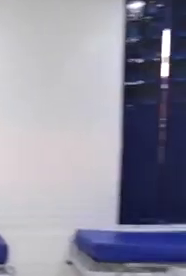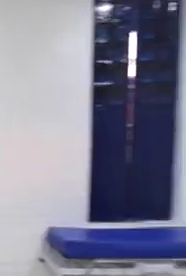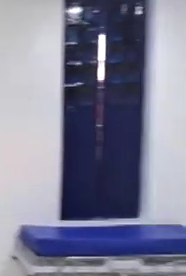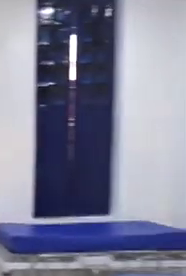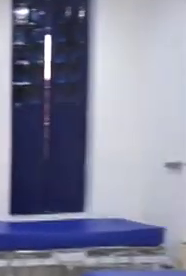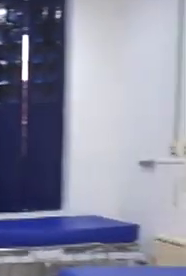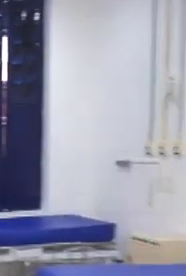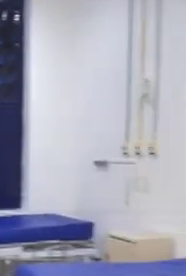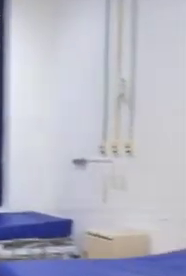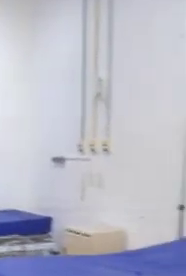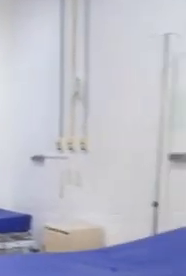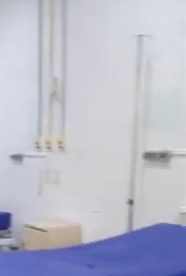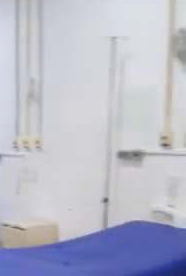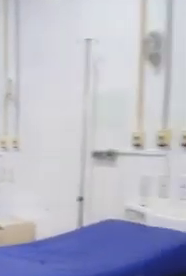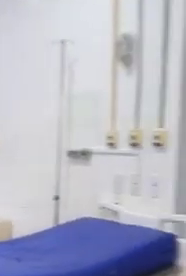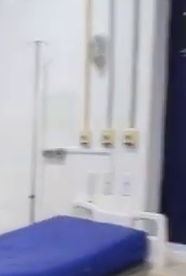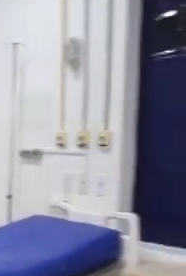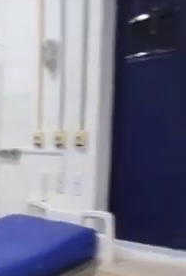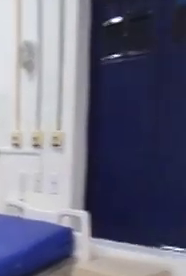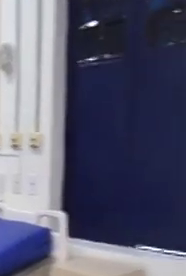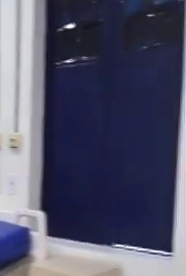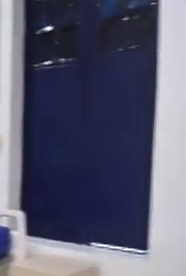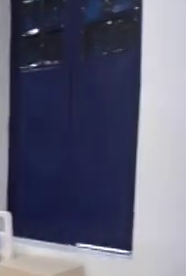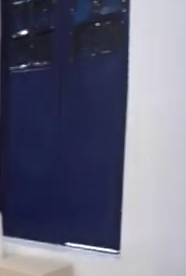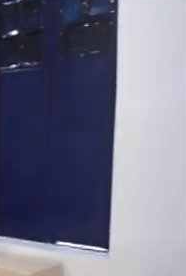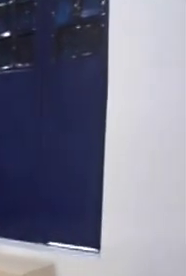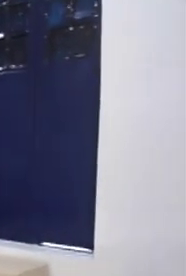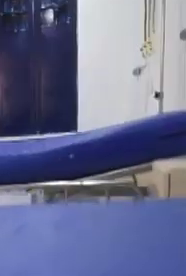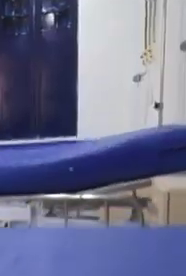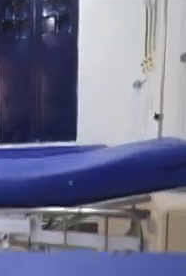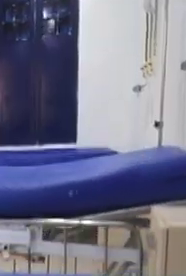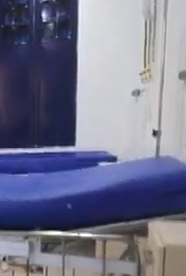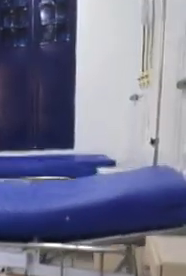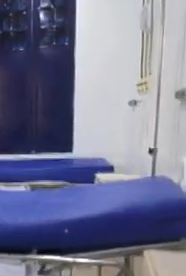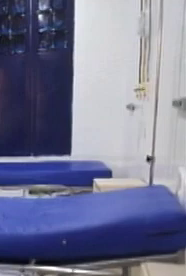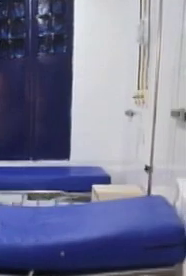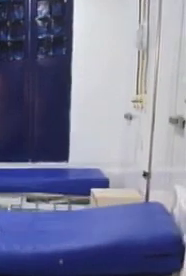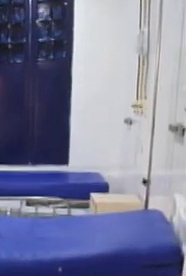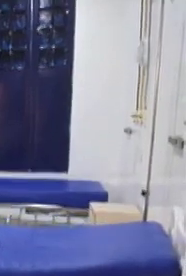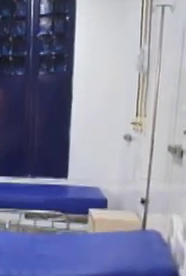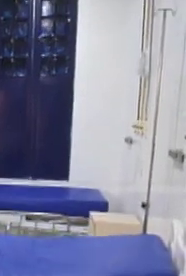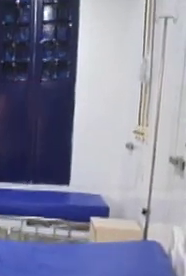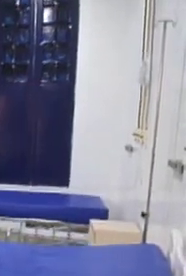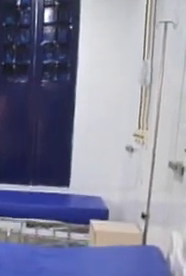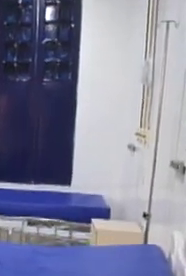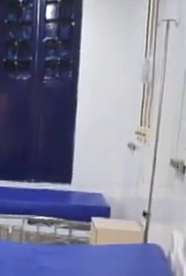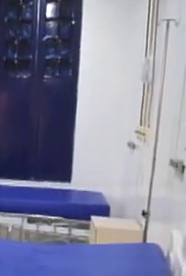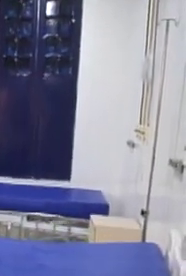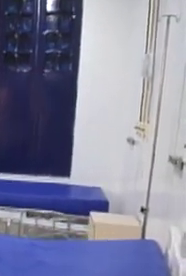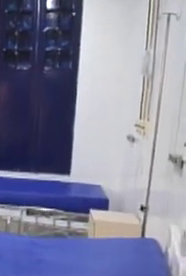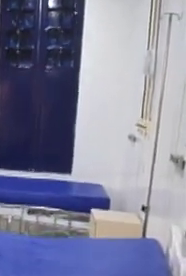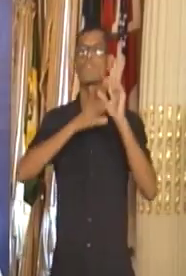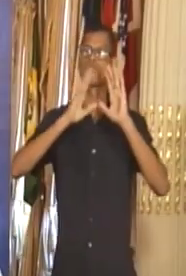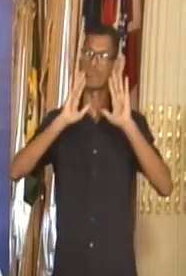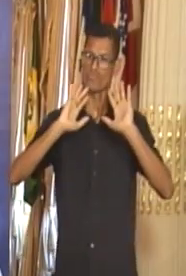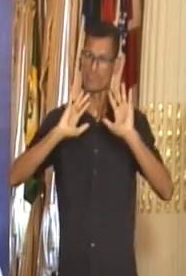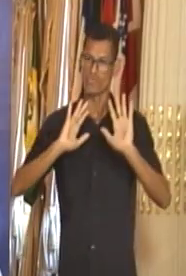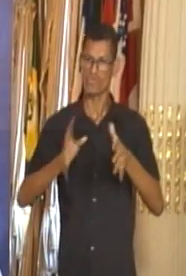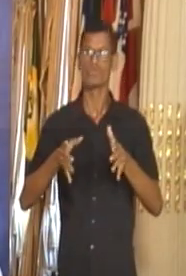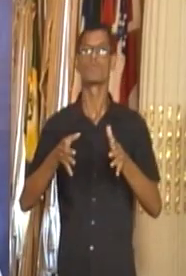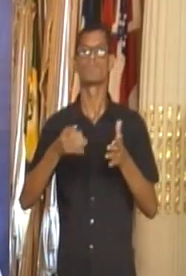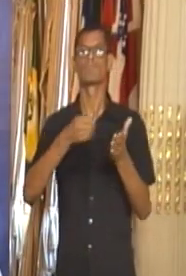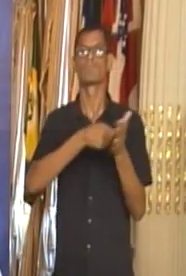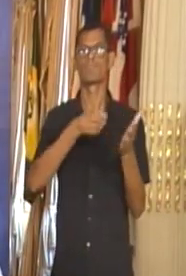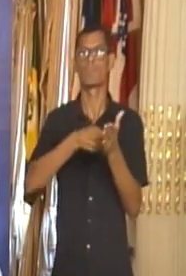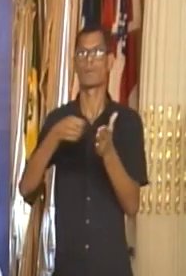Câmara também chegou a enviar um projeto de lei à Assembleia Legislativa Para garantir o pagamento de pensão integral a